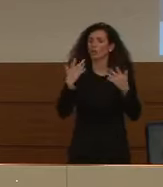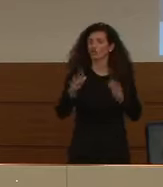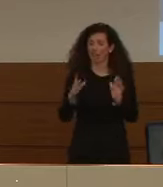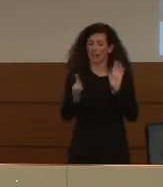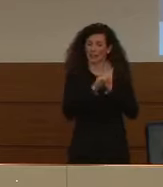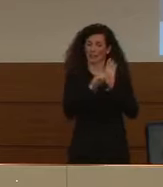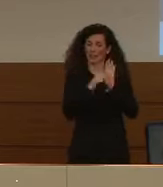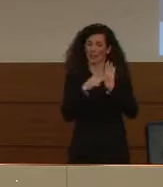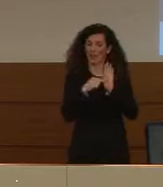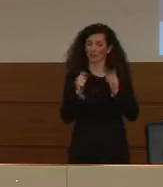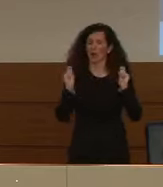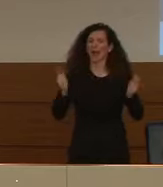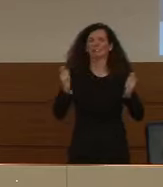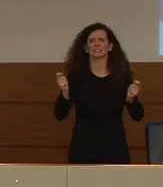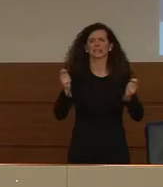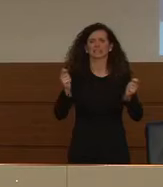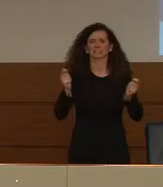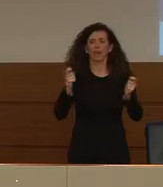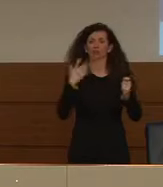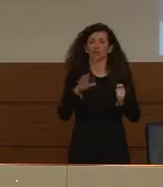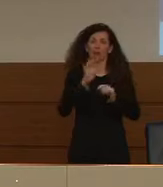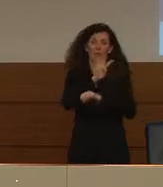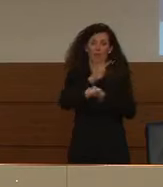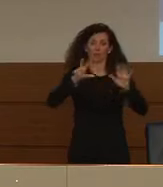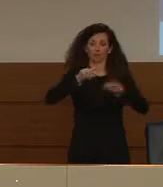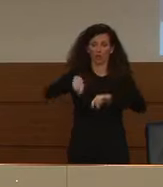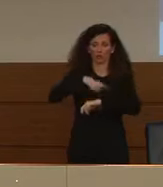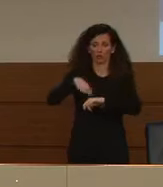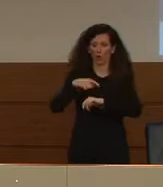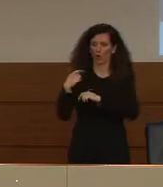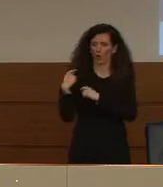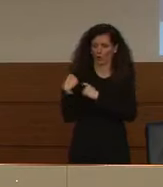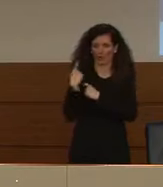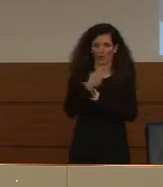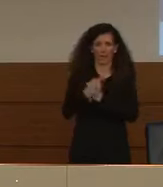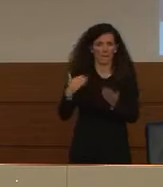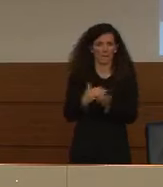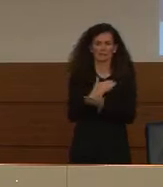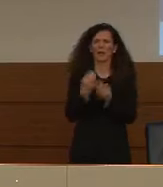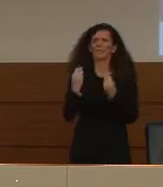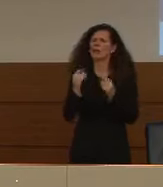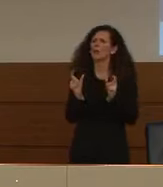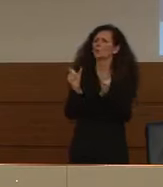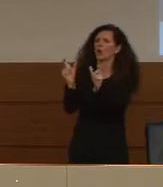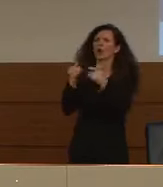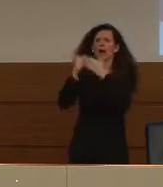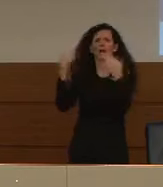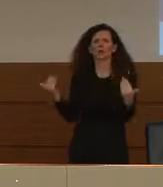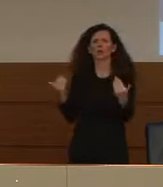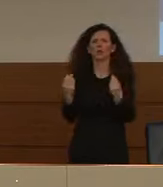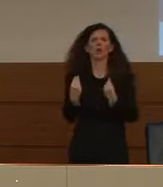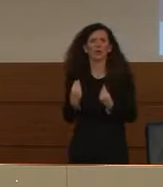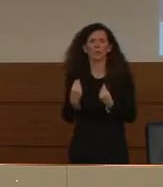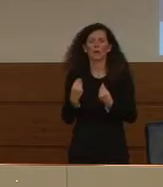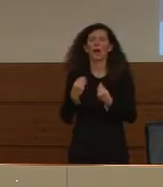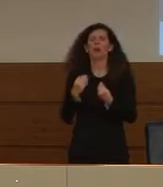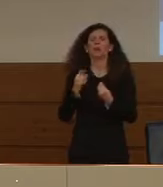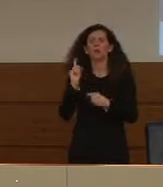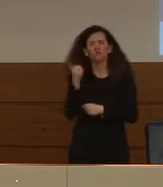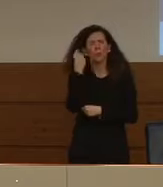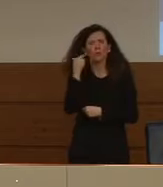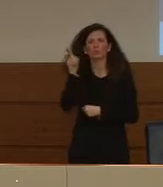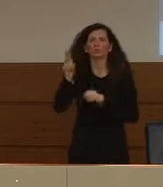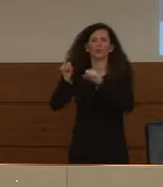molti carichi fermi alle dogane perché tutto fermo in questo modo e soprattutto il Veneto? Grazie.